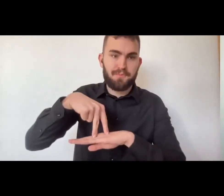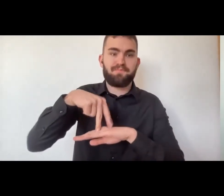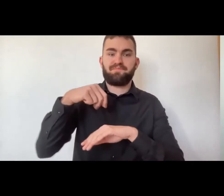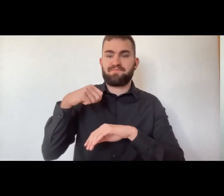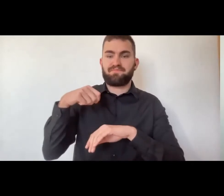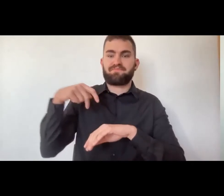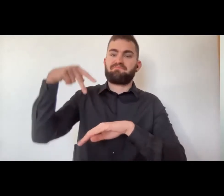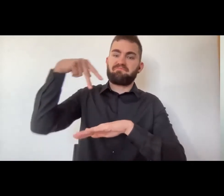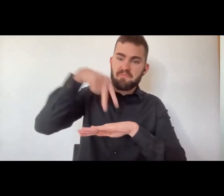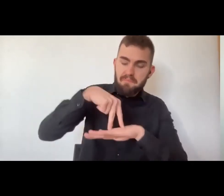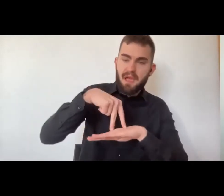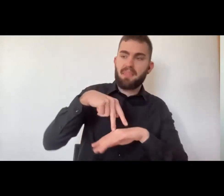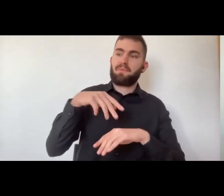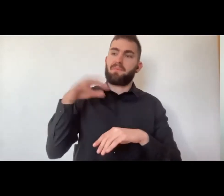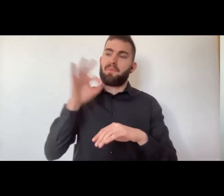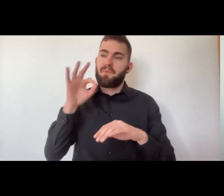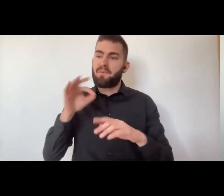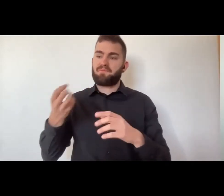un teatro, in un palcoscenico.